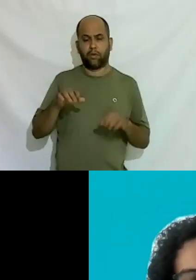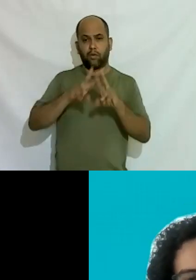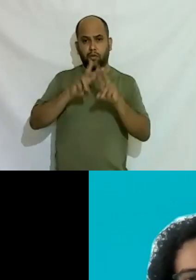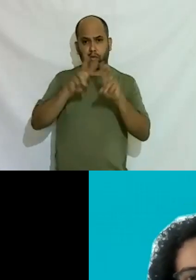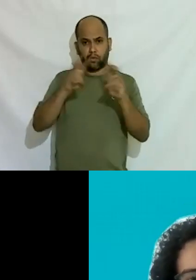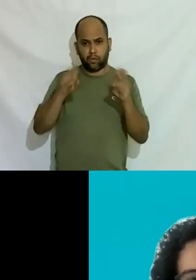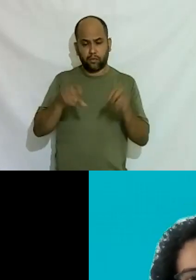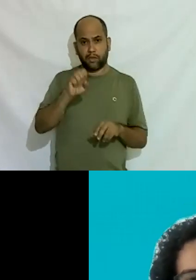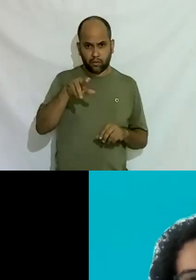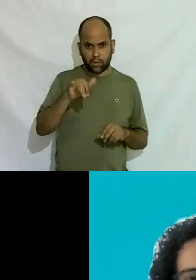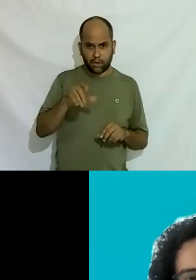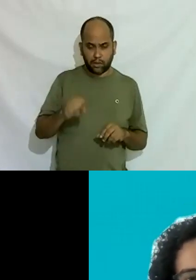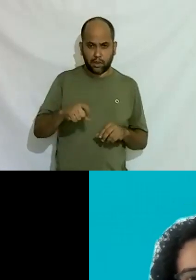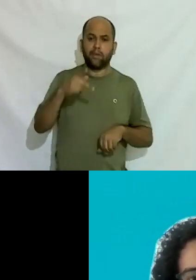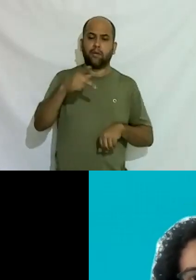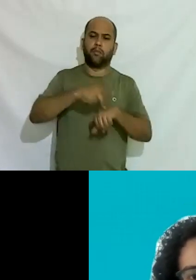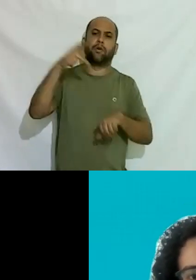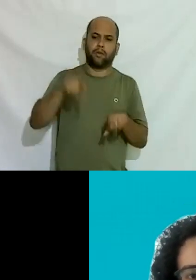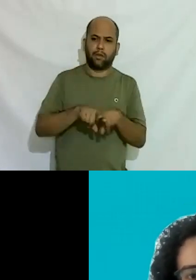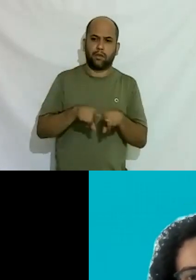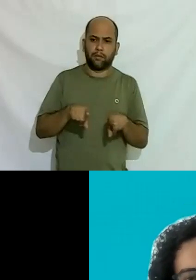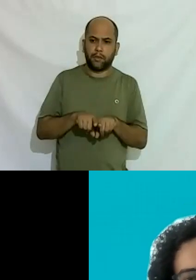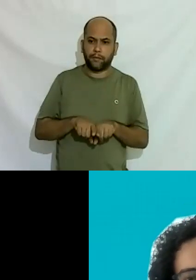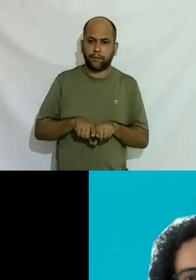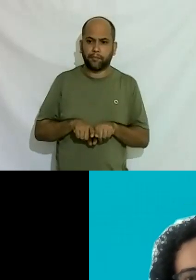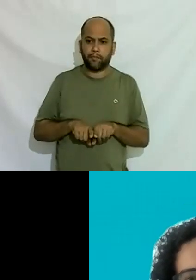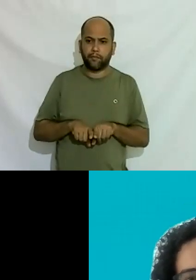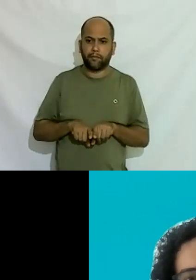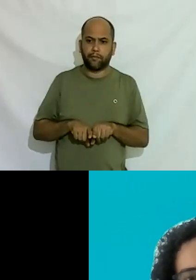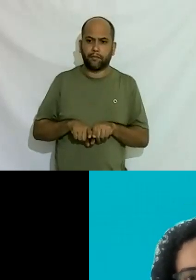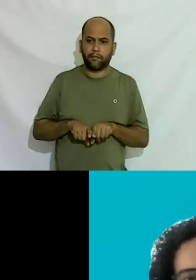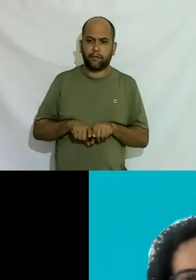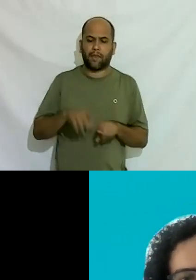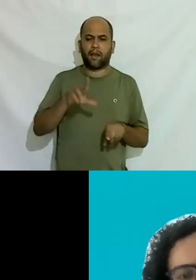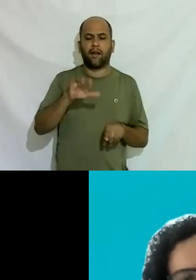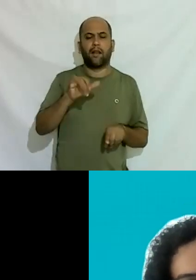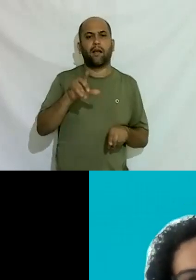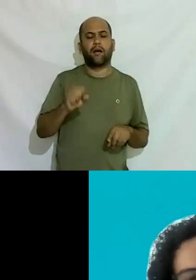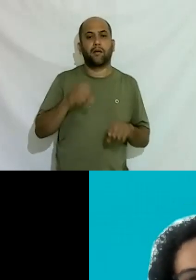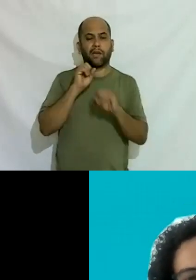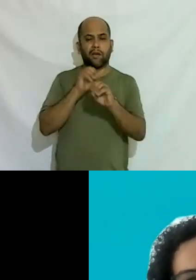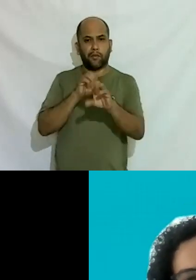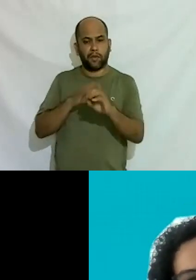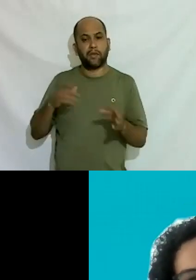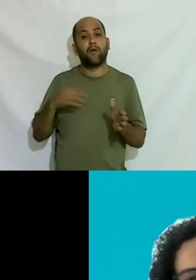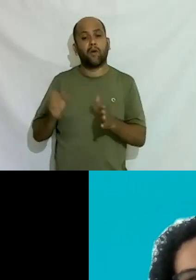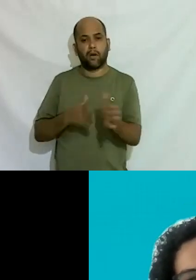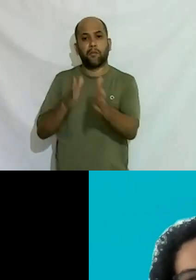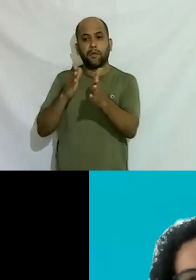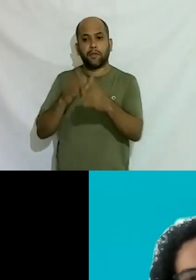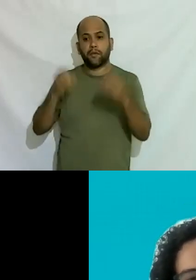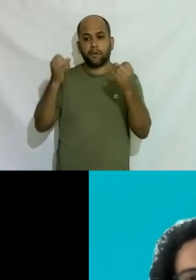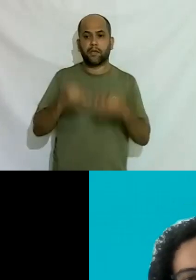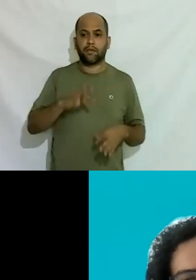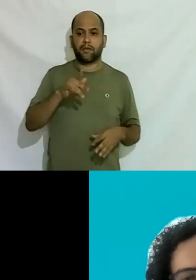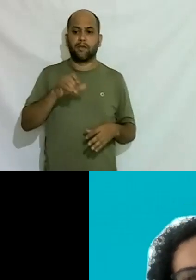aulas também pós-graduações é óbvio que a educação é o caminho e eu não estou falando só para trans